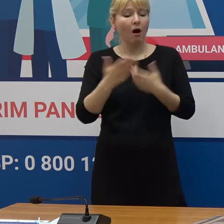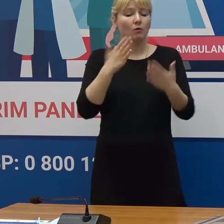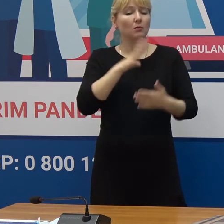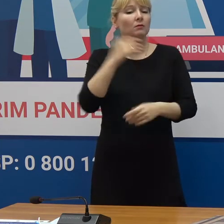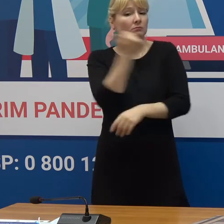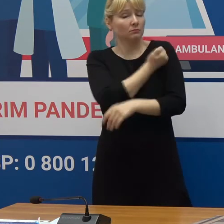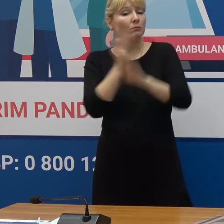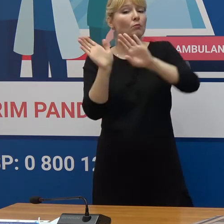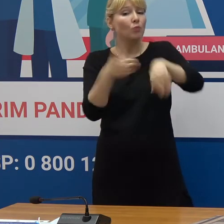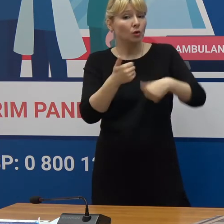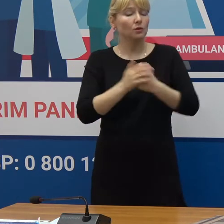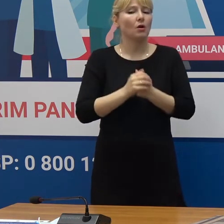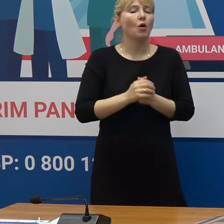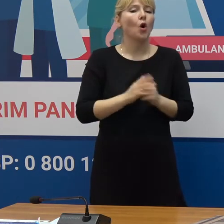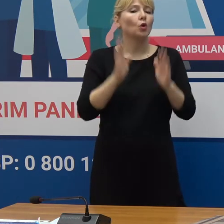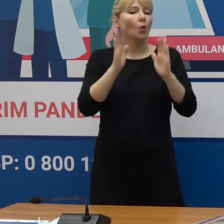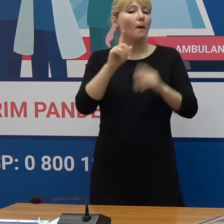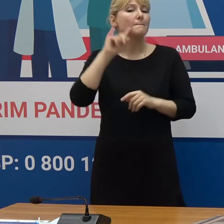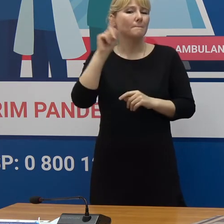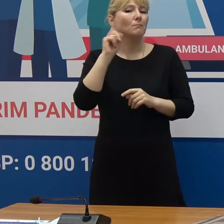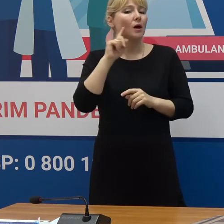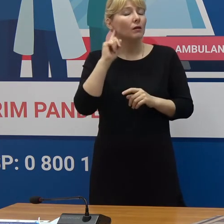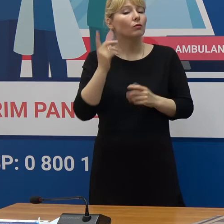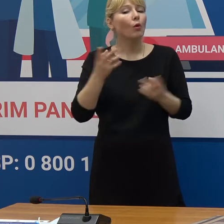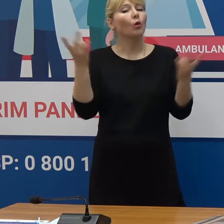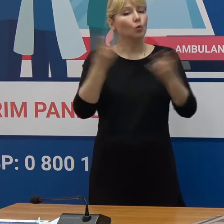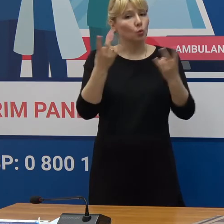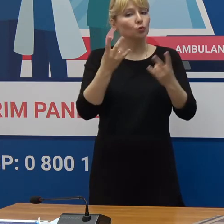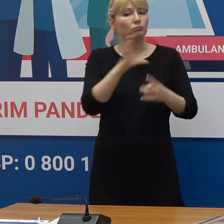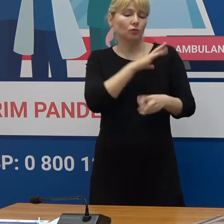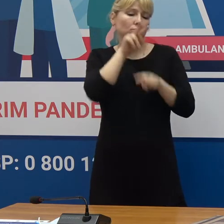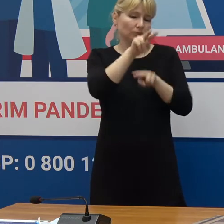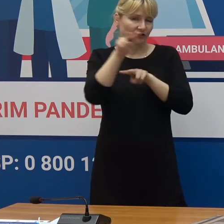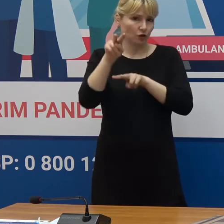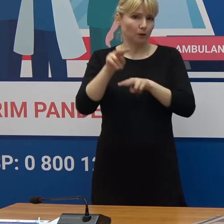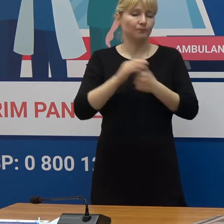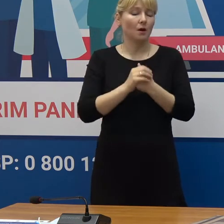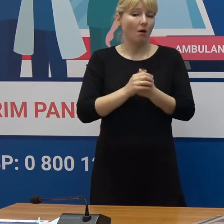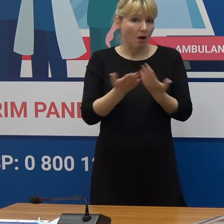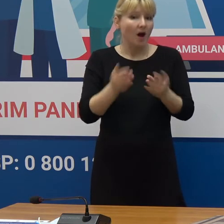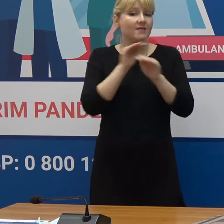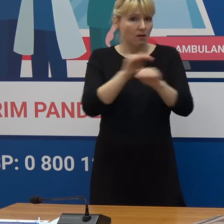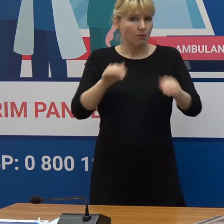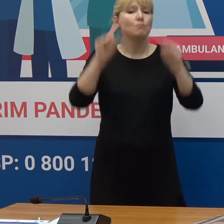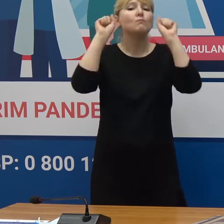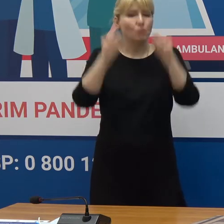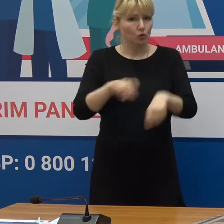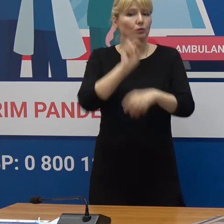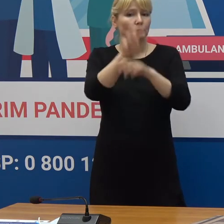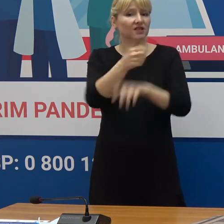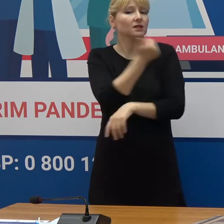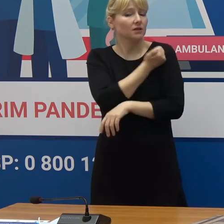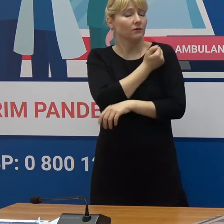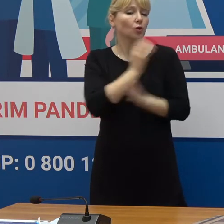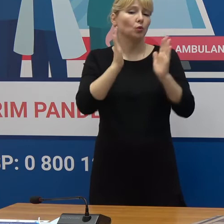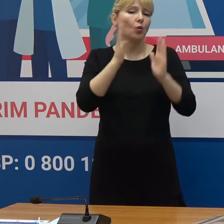comernante, în principal la persoanele tine Tinele trebuie să fie monitorizați Deci copiii pot merge la vaccinare doar cu